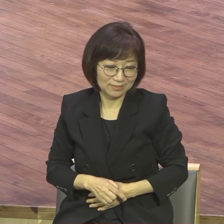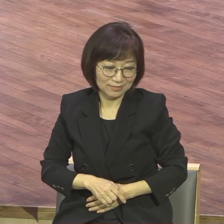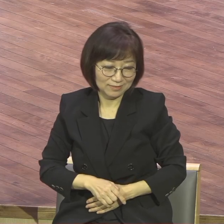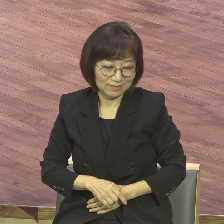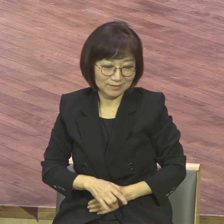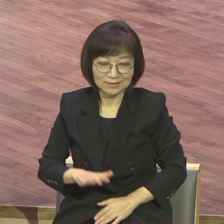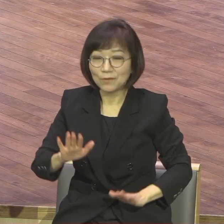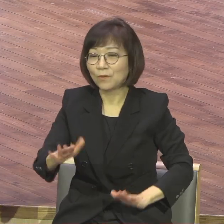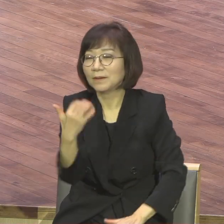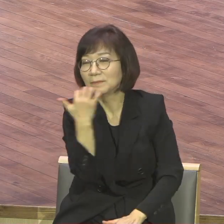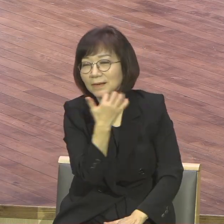산소망